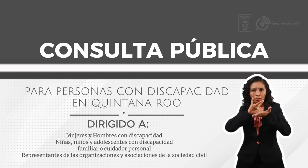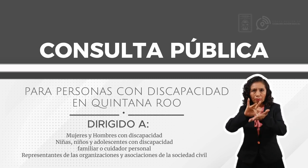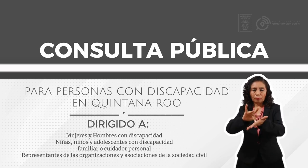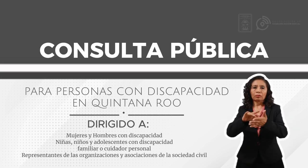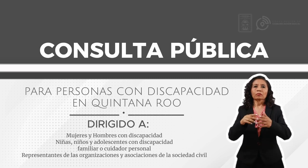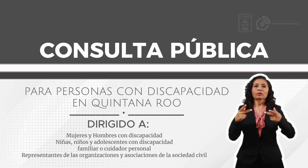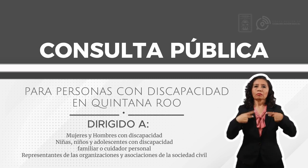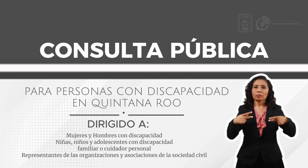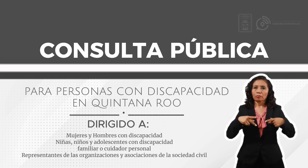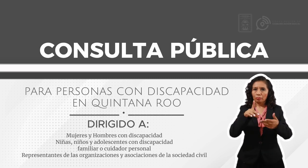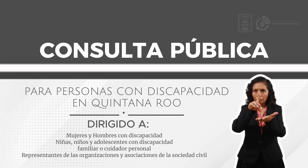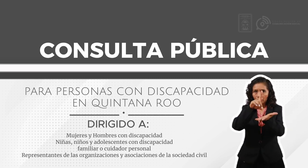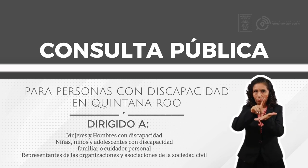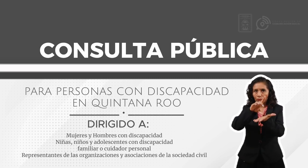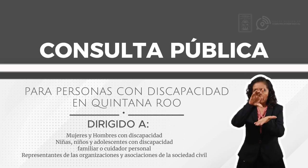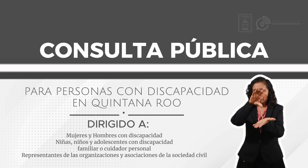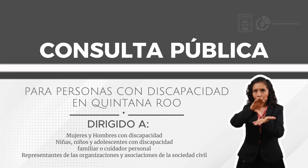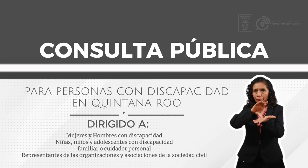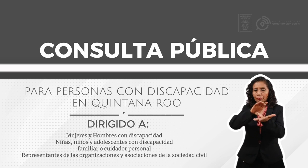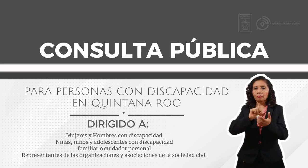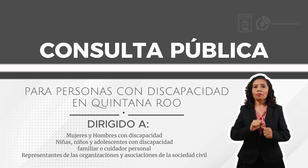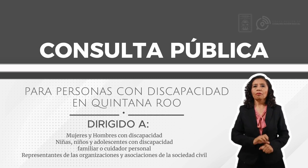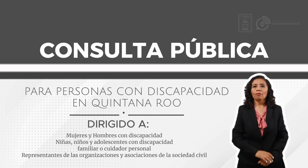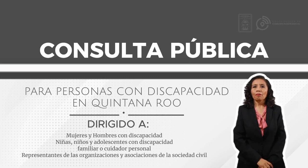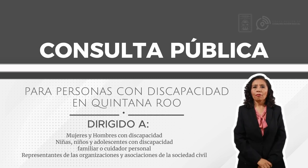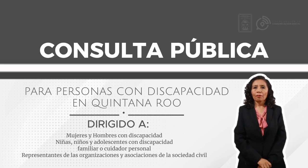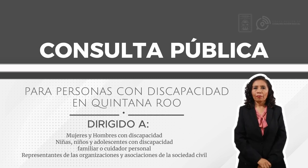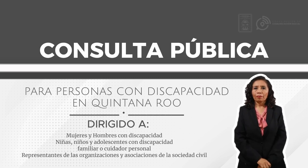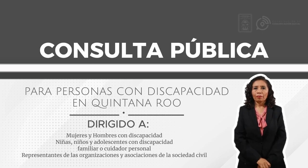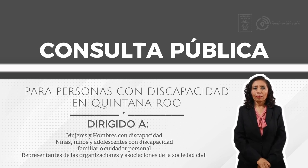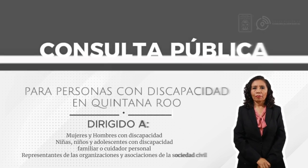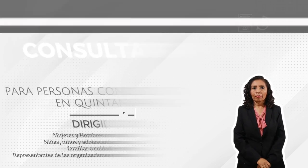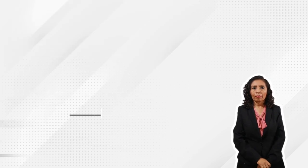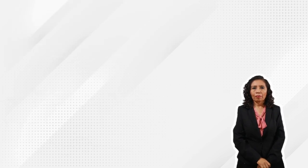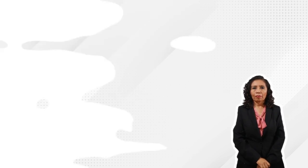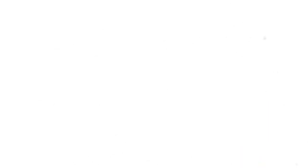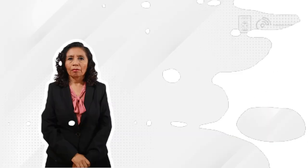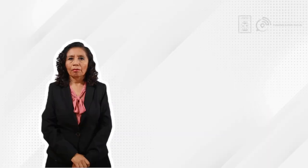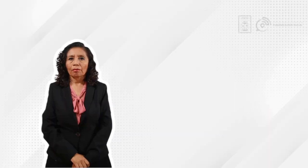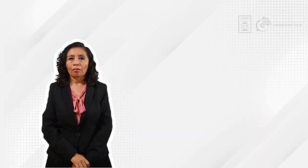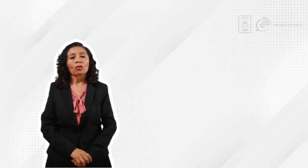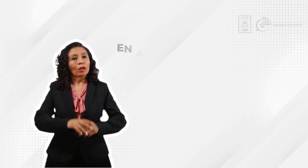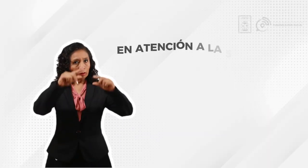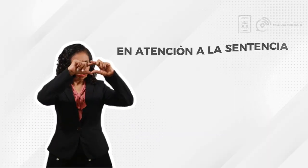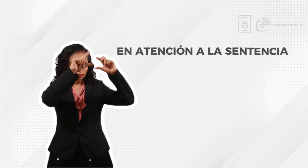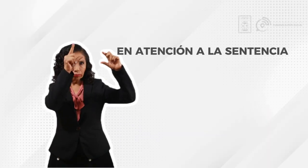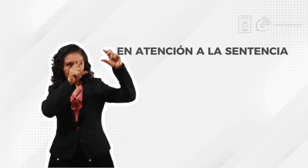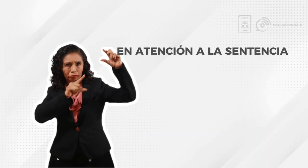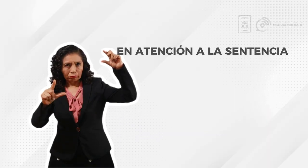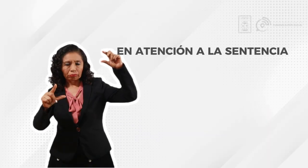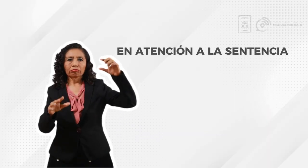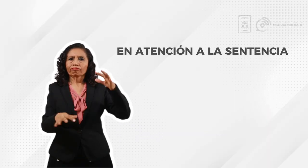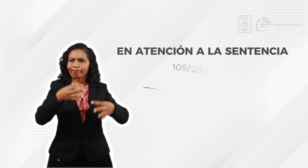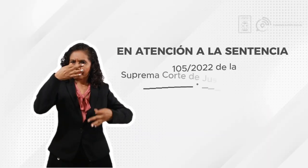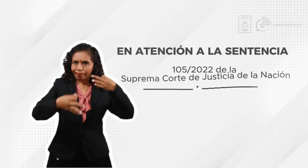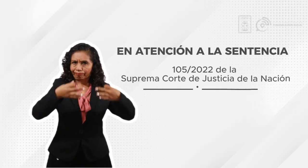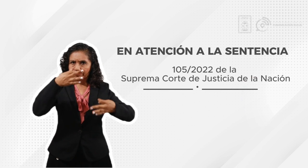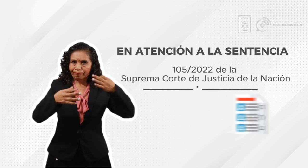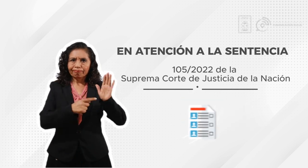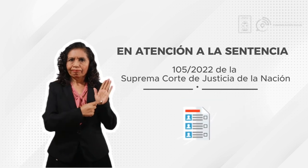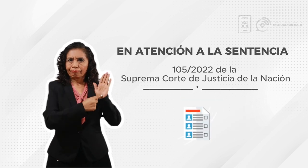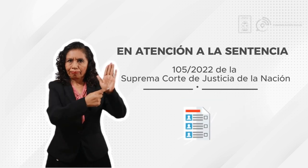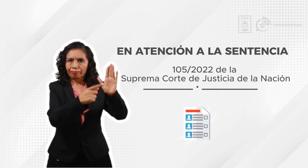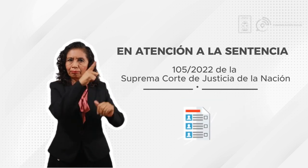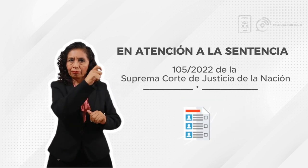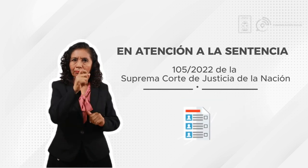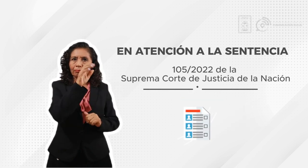sociedad civil legalmente constituidas de o para personas con discapacidad. Esto en atención a la sentencia 105